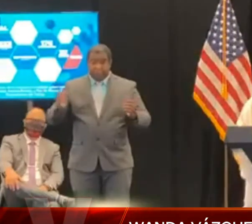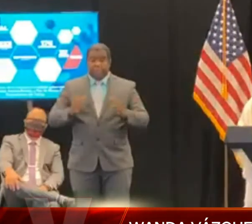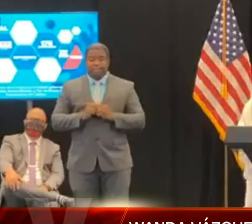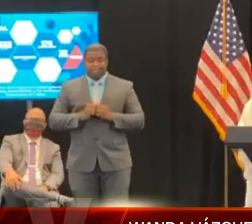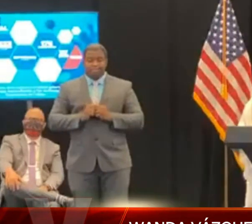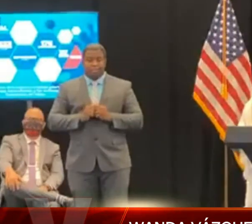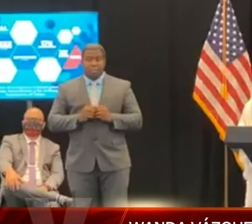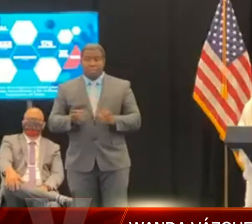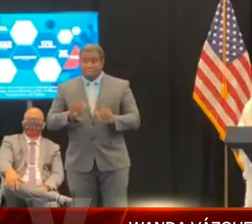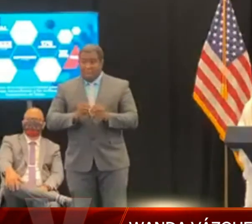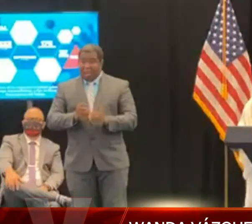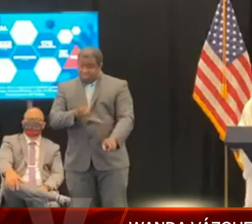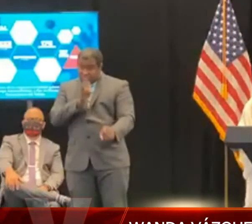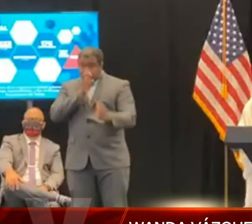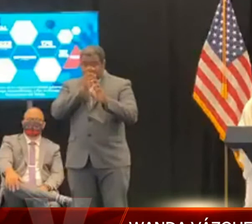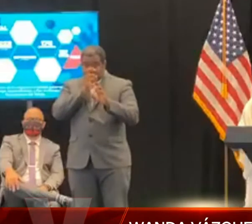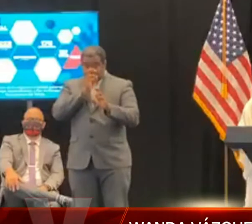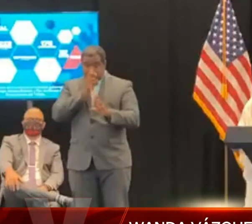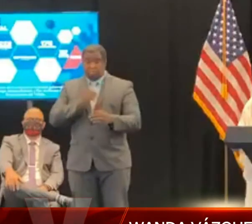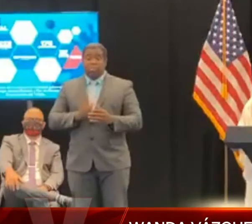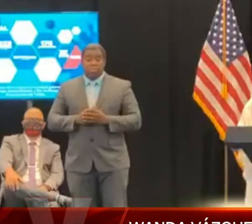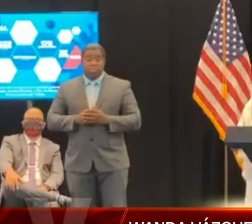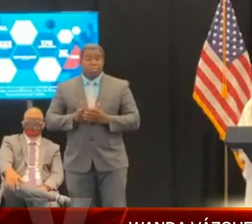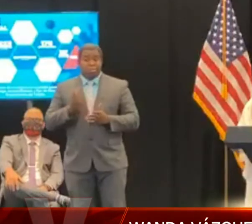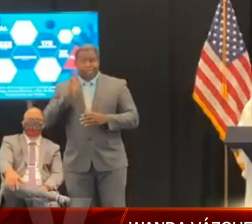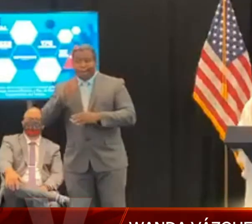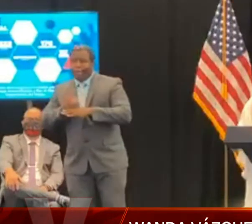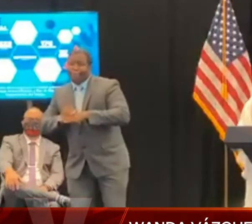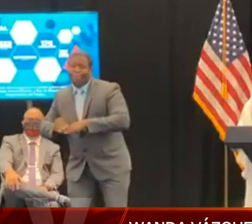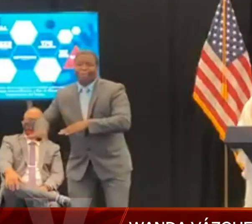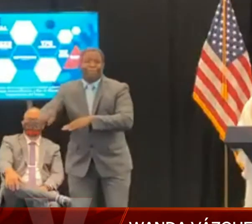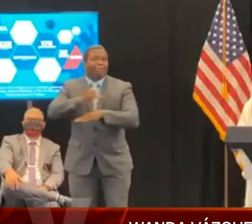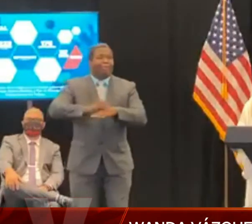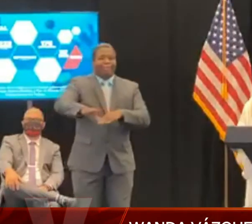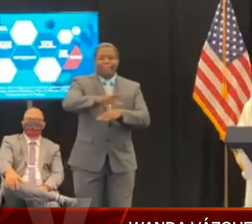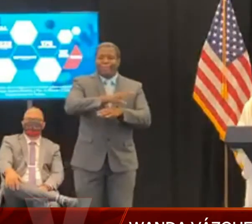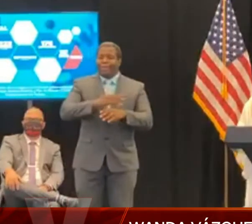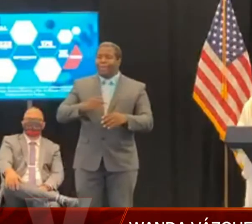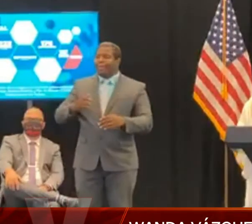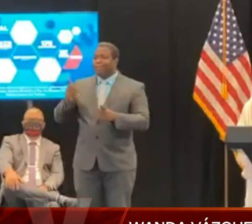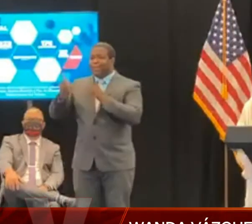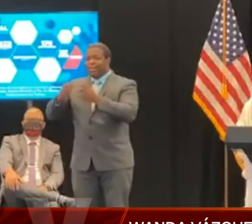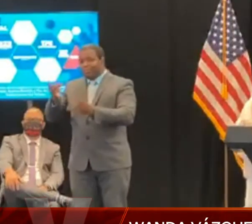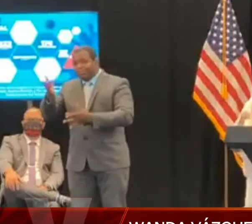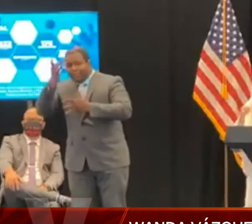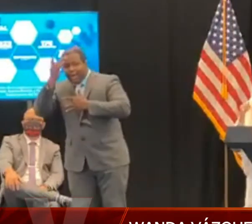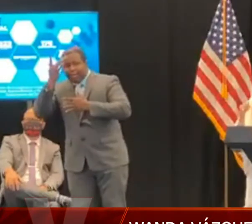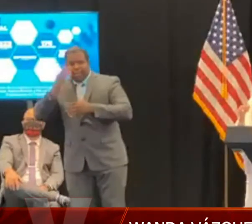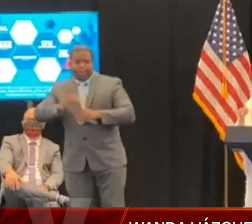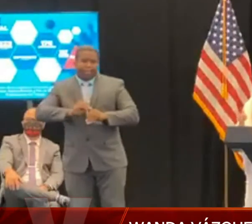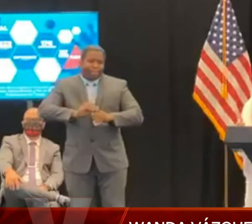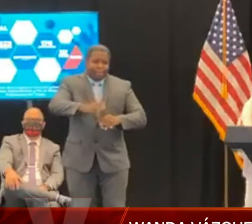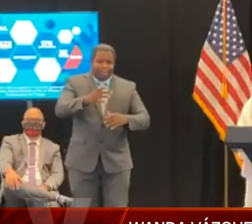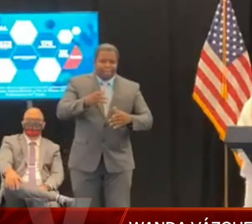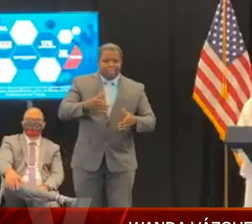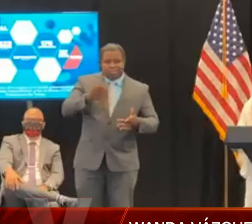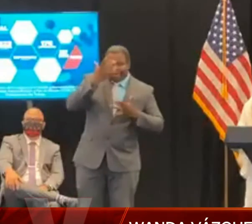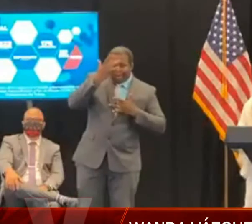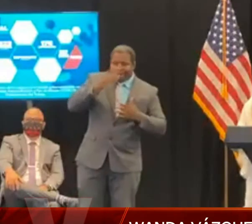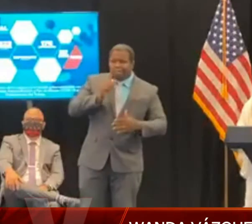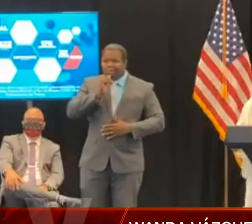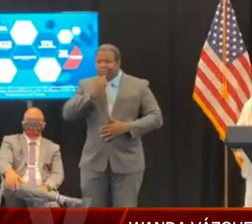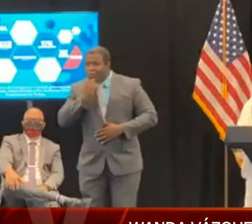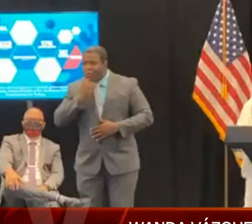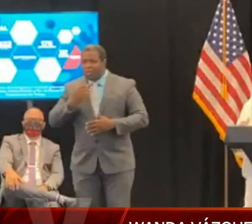que puedan ustedes contagiar. Así que, en esta oportunidad, les recomiendo que sean juiciosos